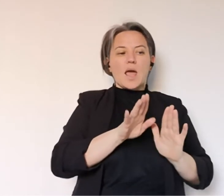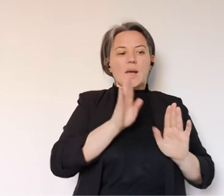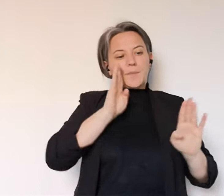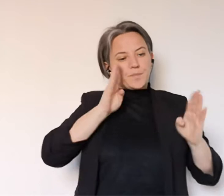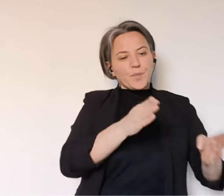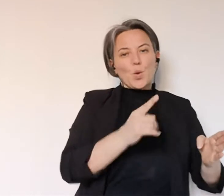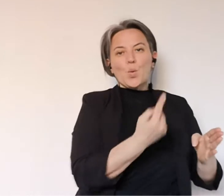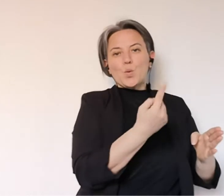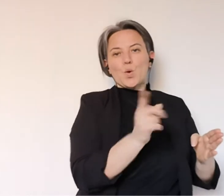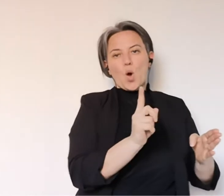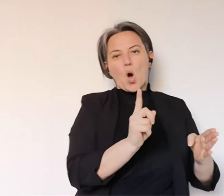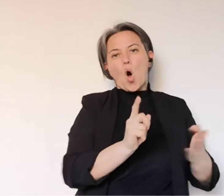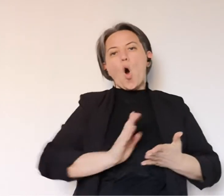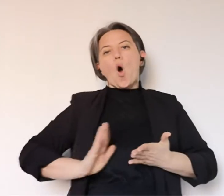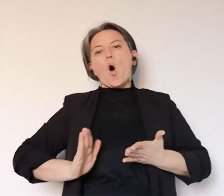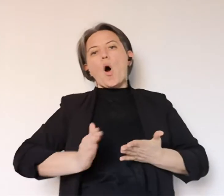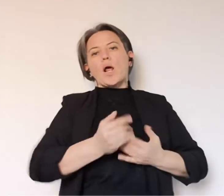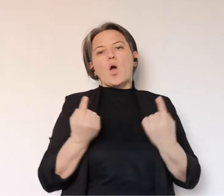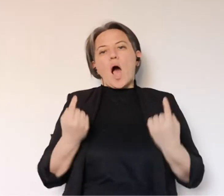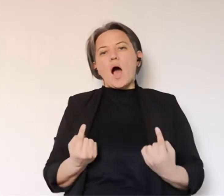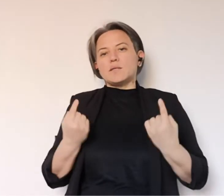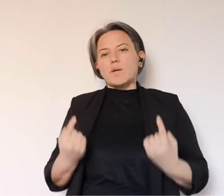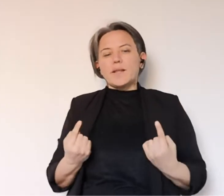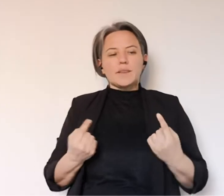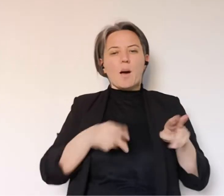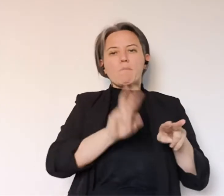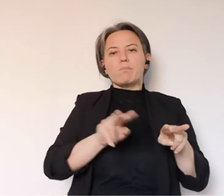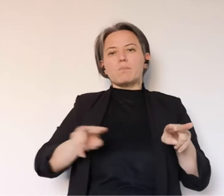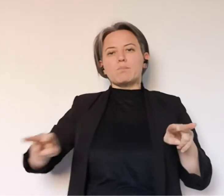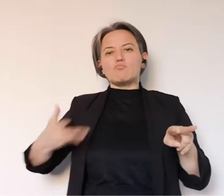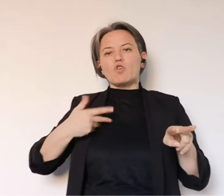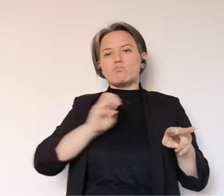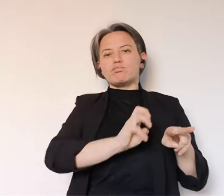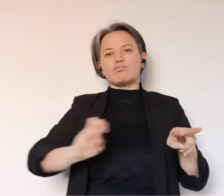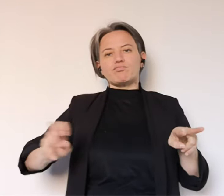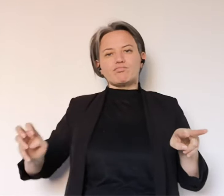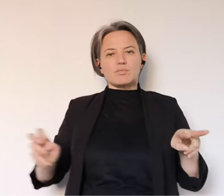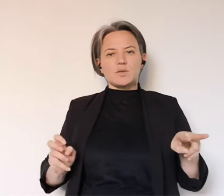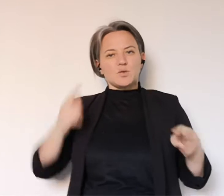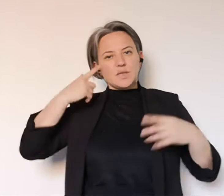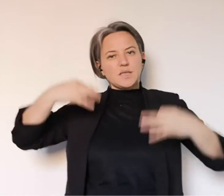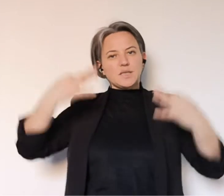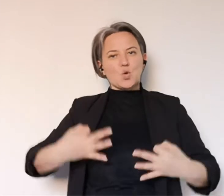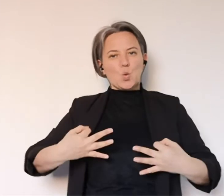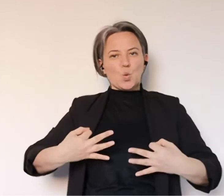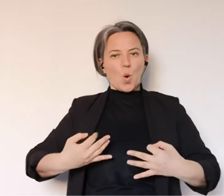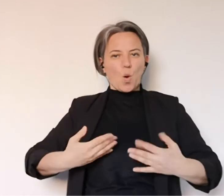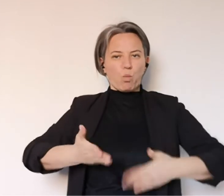di riunire più casistiche per fare l'esame autottico in maniera più